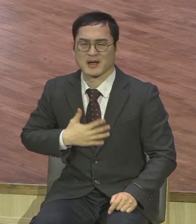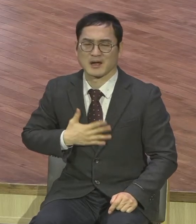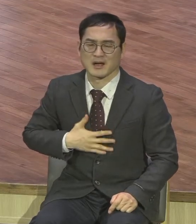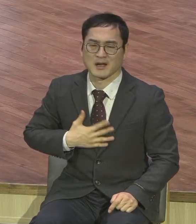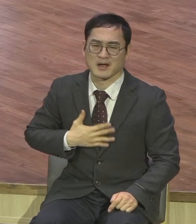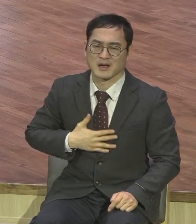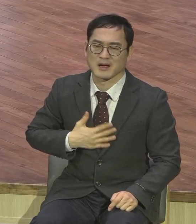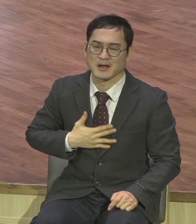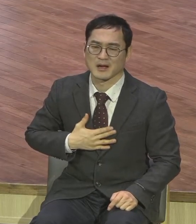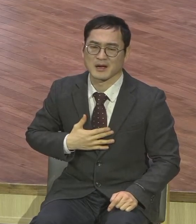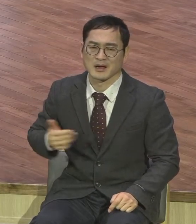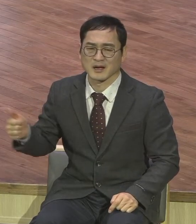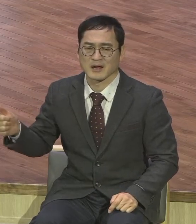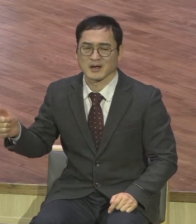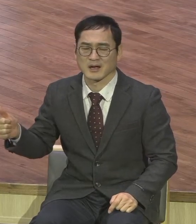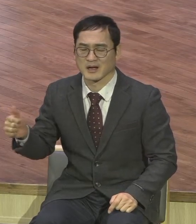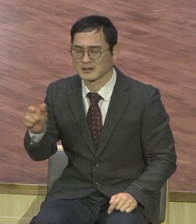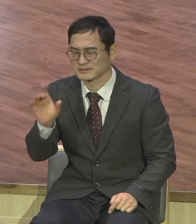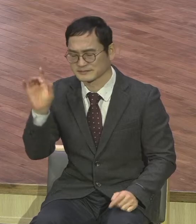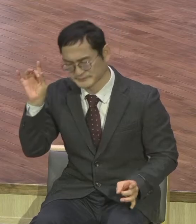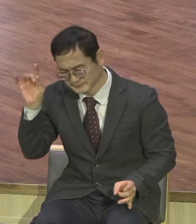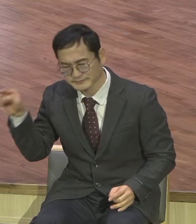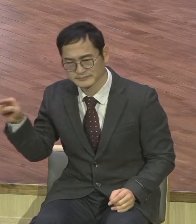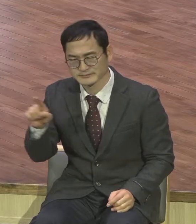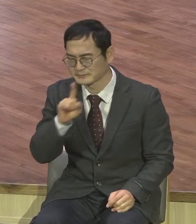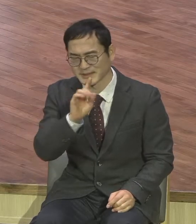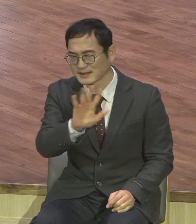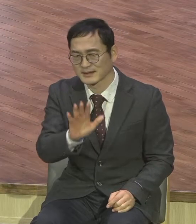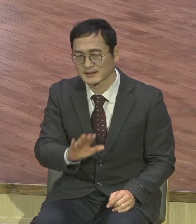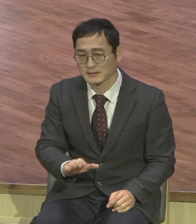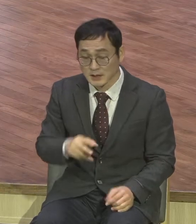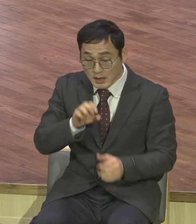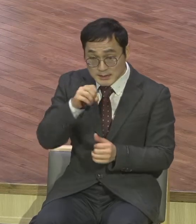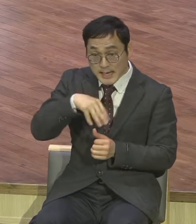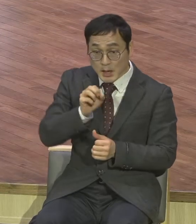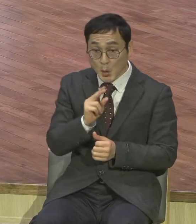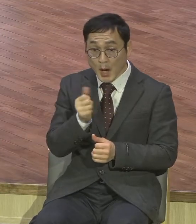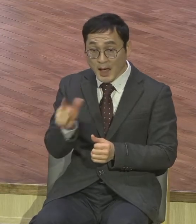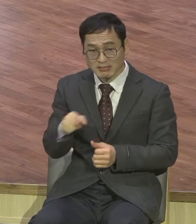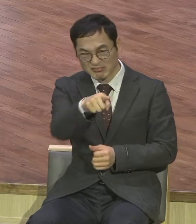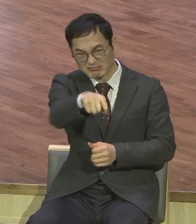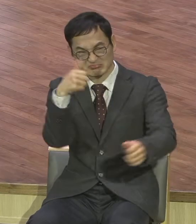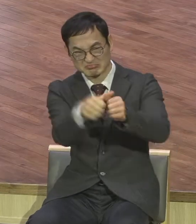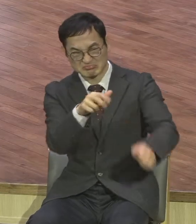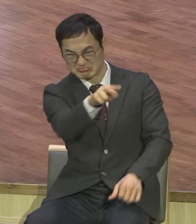세례요한이 지금 큰 착각하고 있는 겁니다. 지금 요즘 또 많은 사회에 참여 많아야 된다.